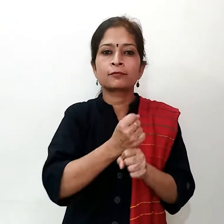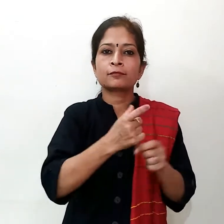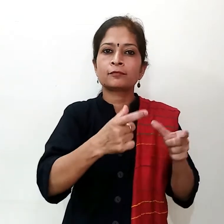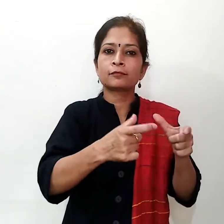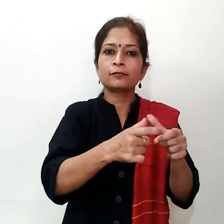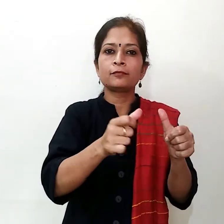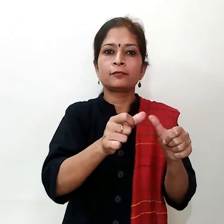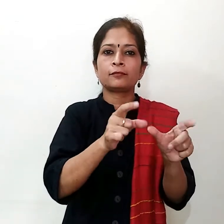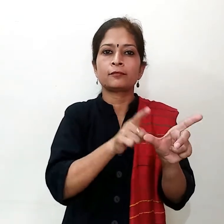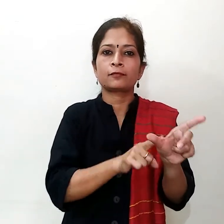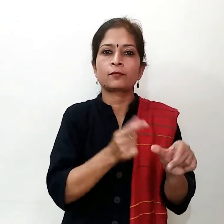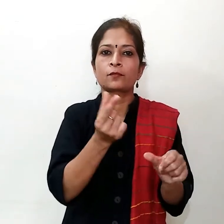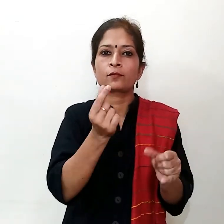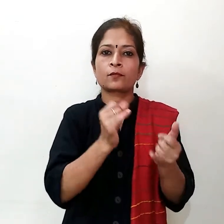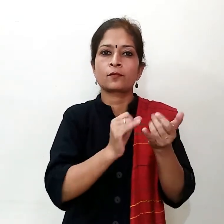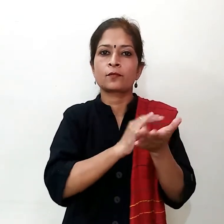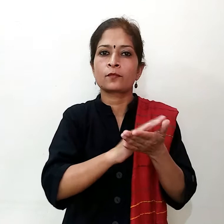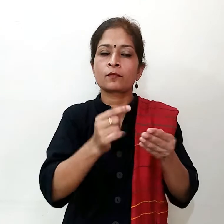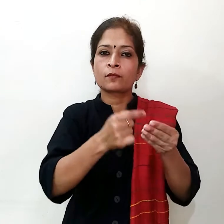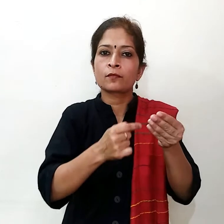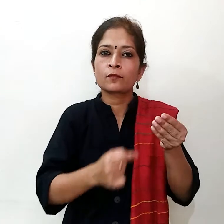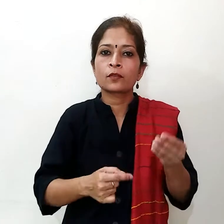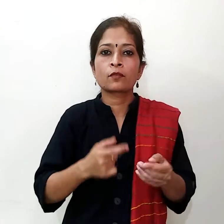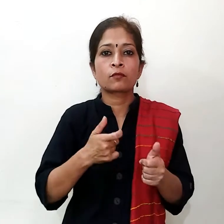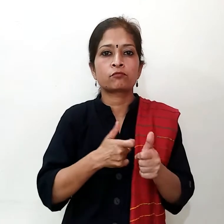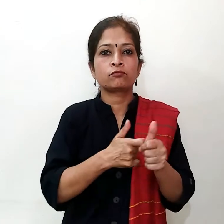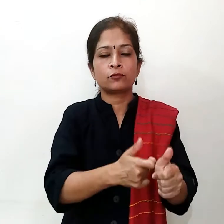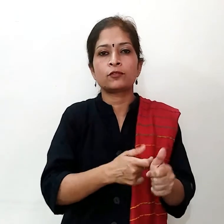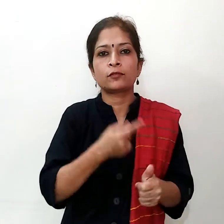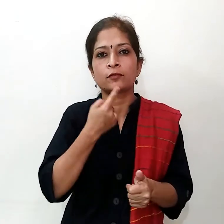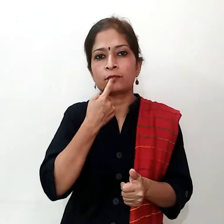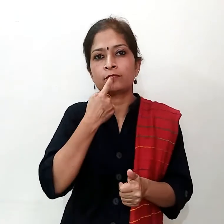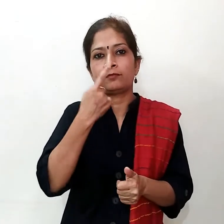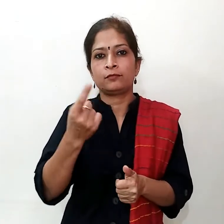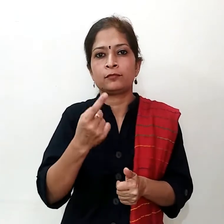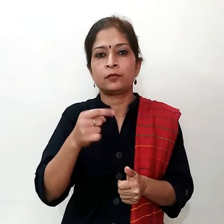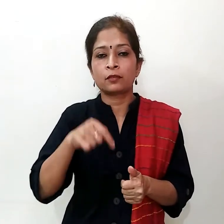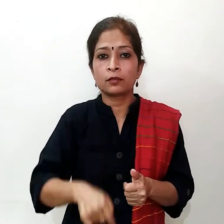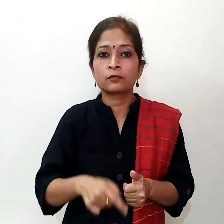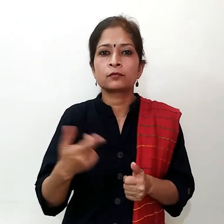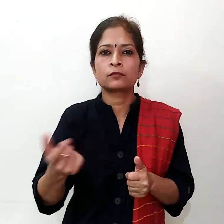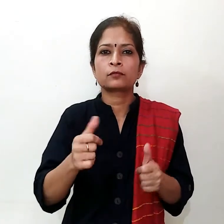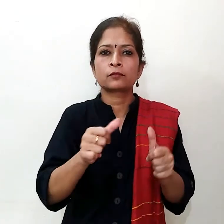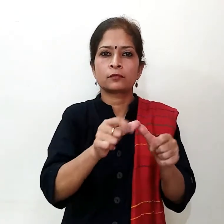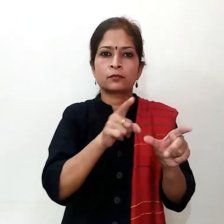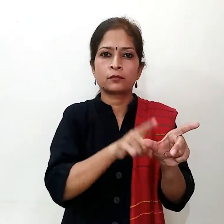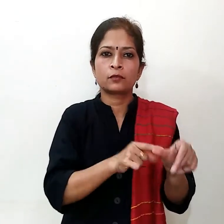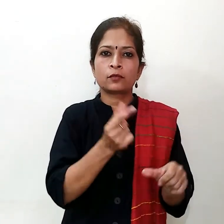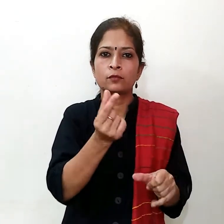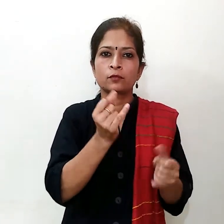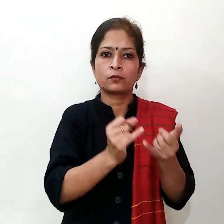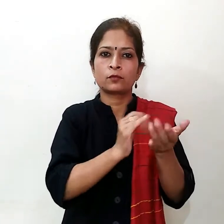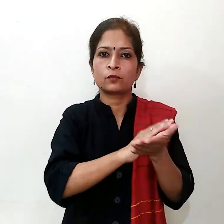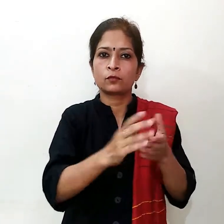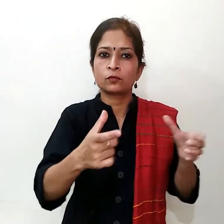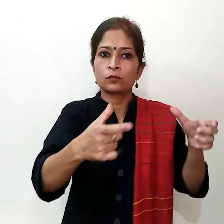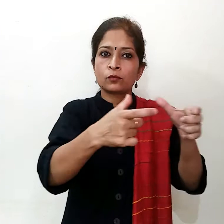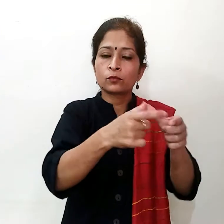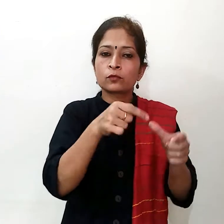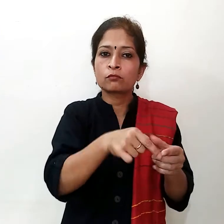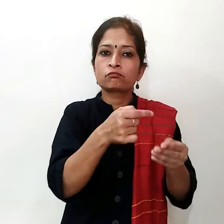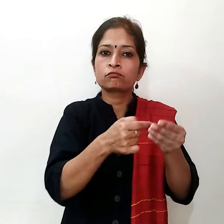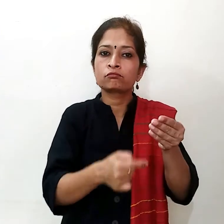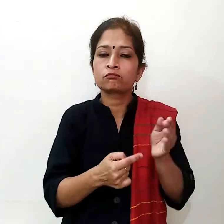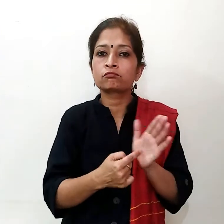आयूश मत्राले द्वारा जारी किये गए माल नसीटा पारण जन्ते के लिए अपील की थी आईए, आज जानते हैं कि आयूश मतराले ने